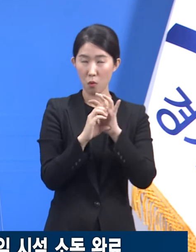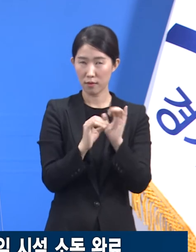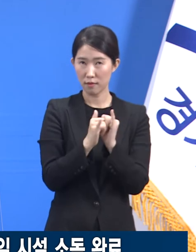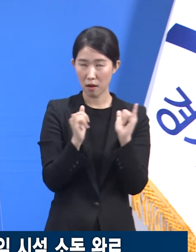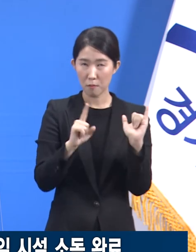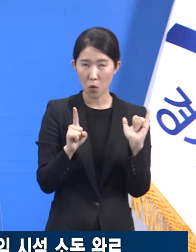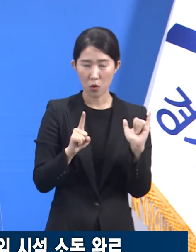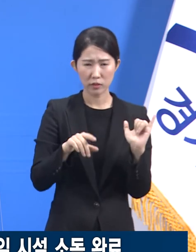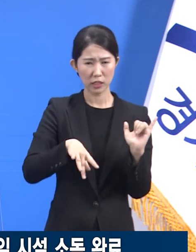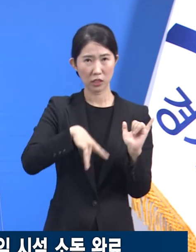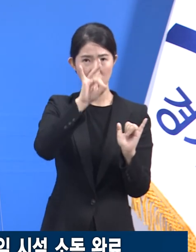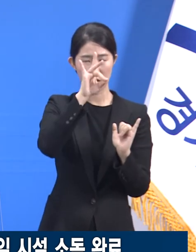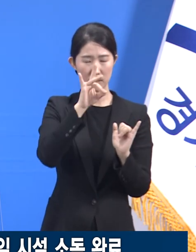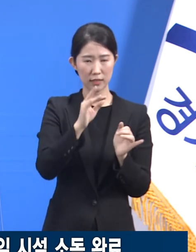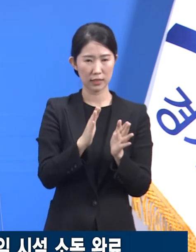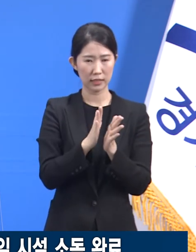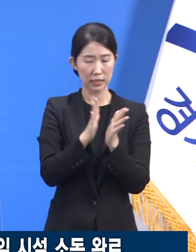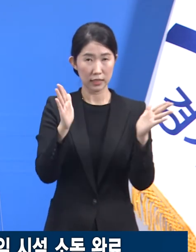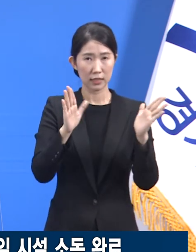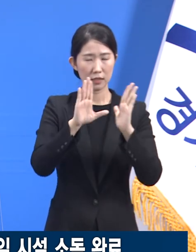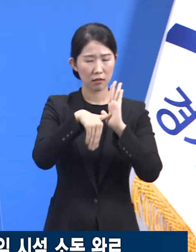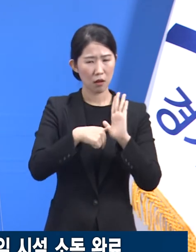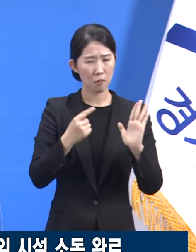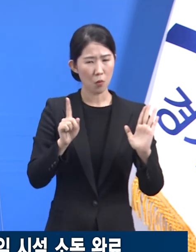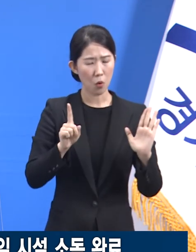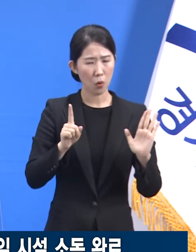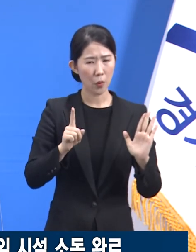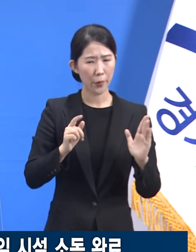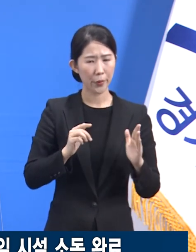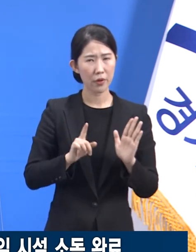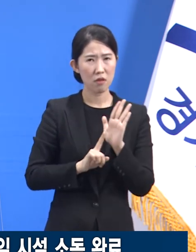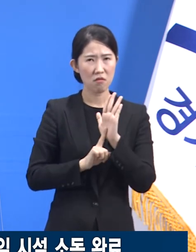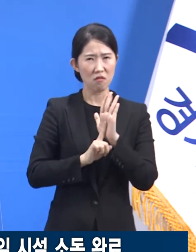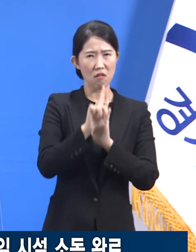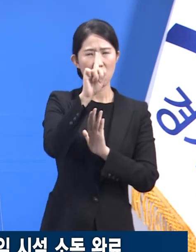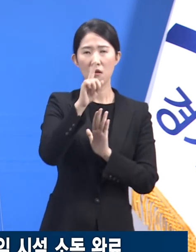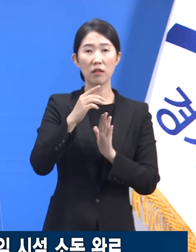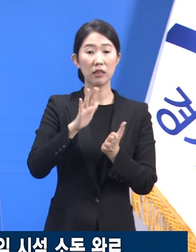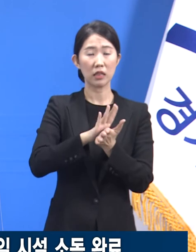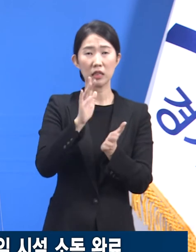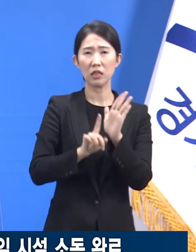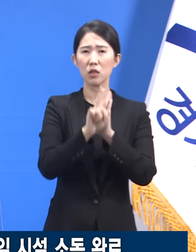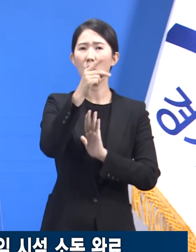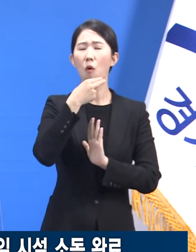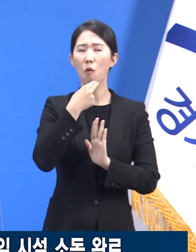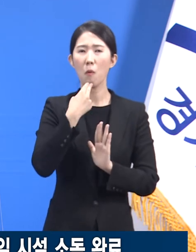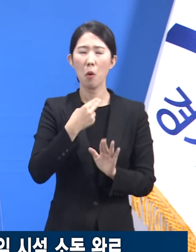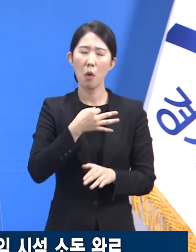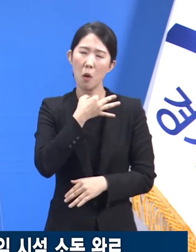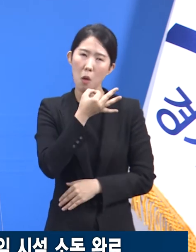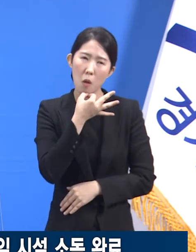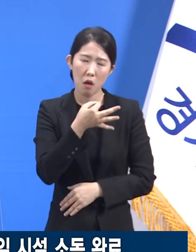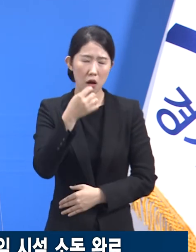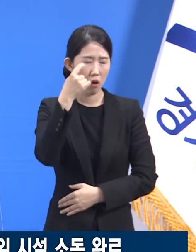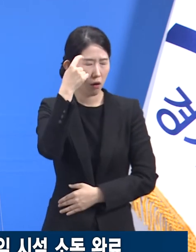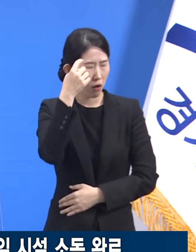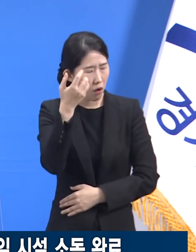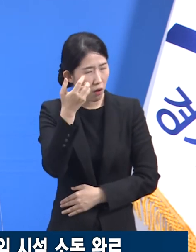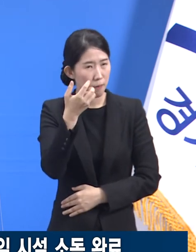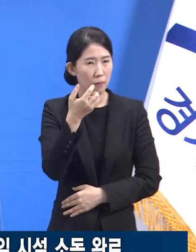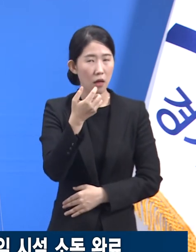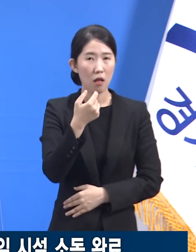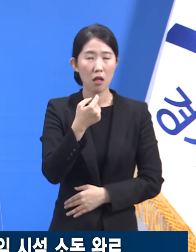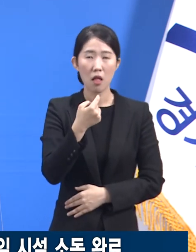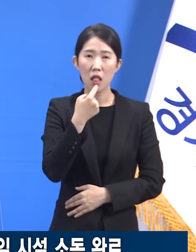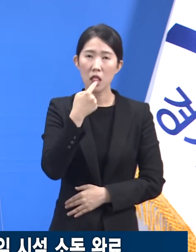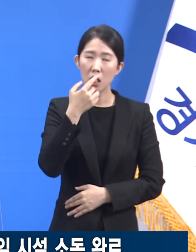고열이 나진 않습니다. 가벼운 두통, 근육통 정도인 경우도 많고 기침, 이누통, 미각 및